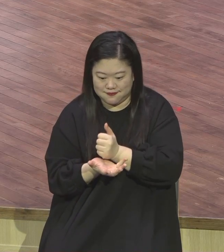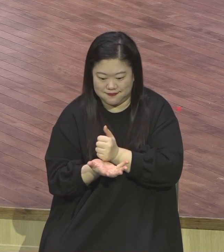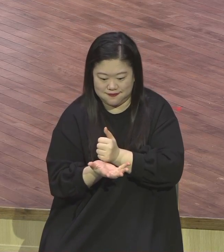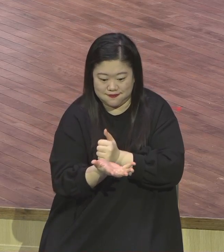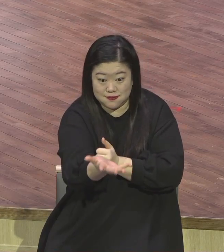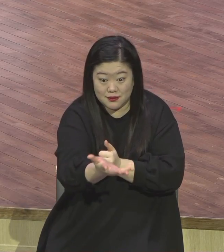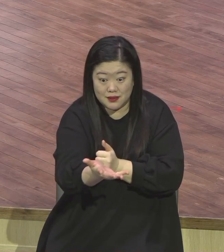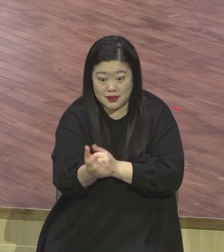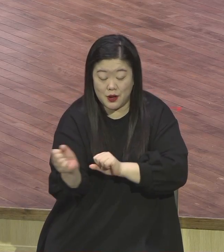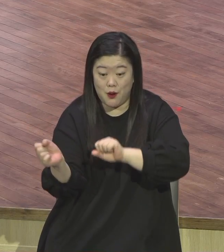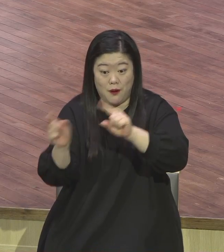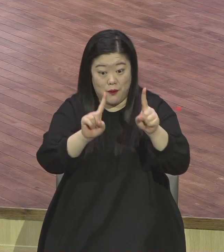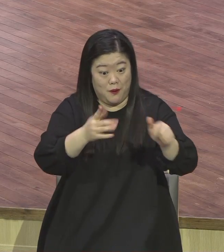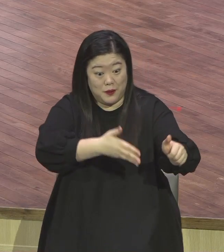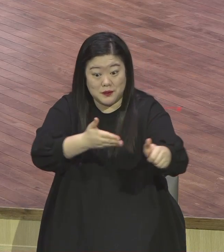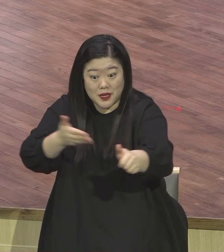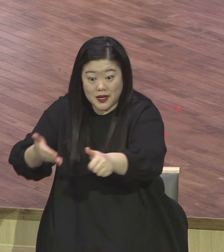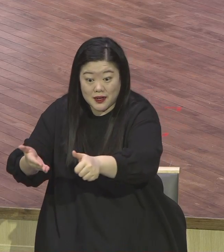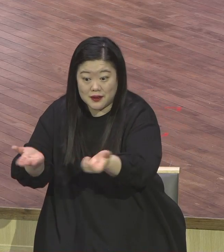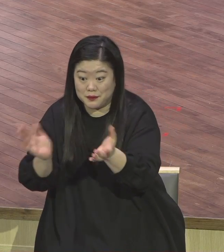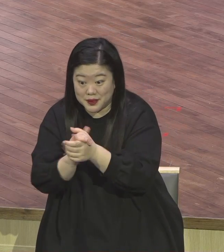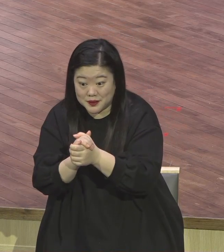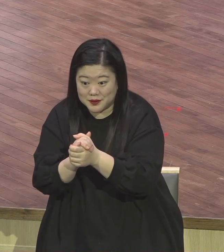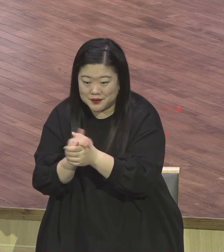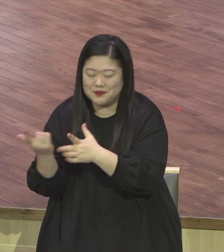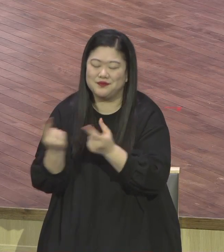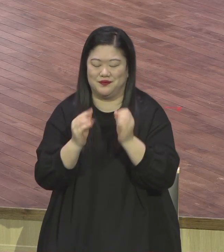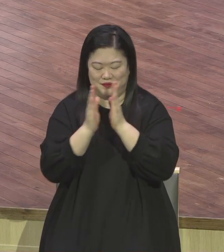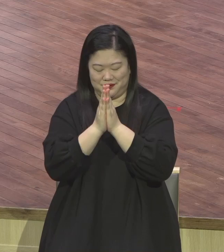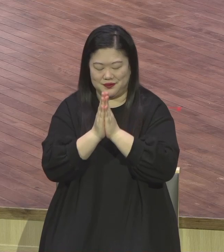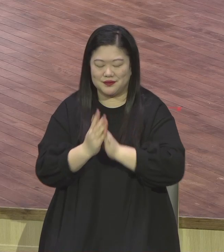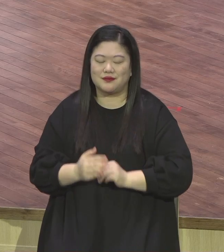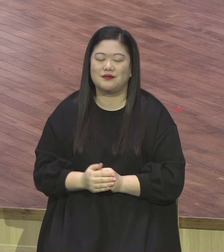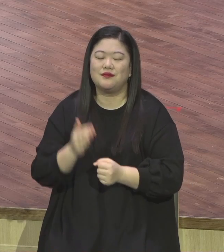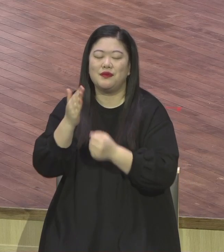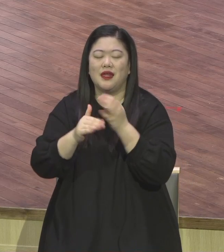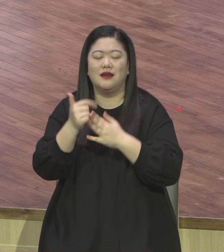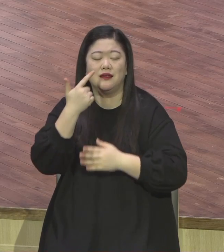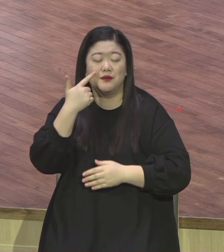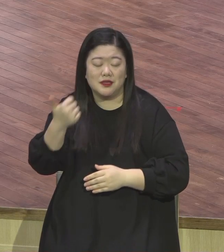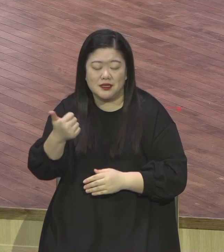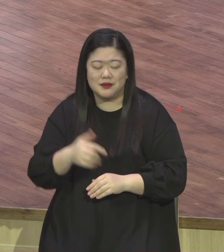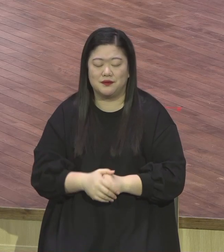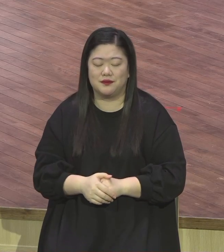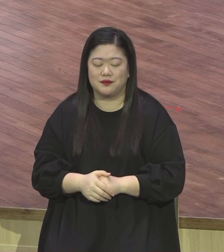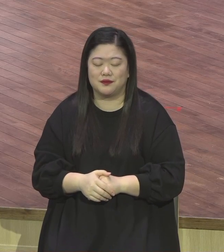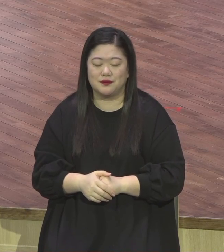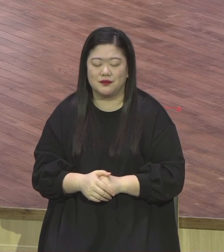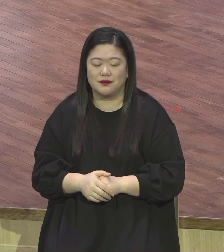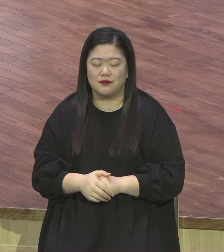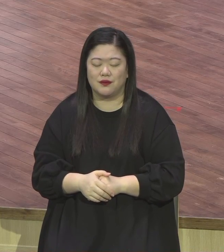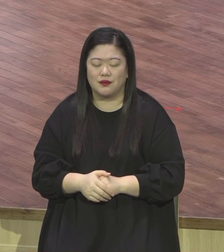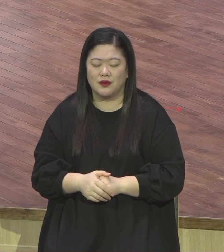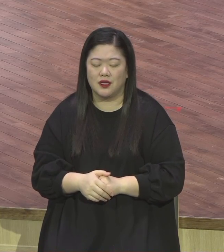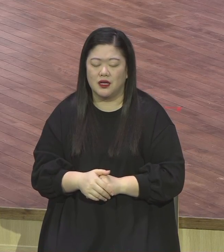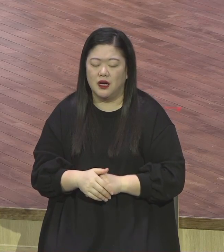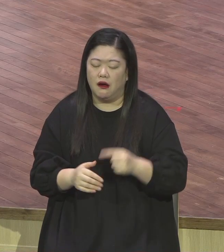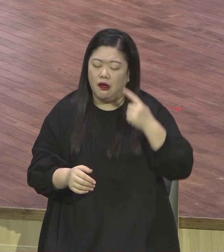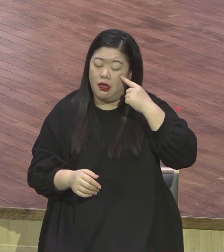제모로 축복합니다 기도합시다 아버지 하나님 우리 영계 모든 성도들 본질 놓치고 비본질 잡고 시간 보내고 인생